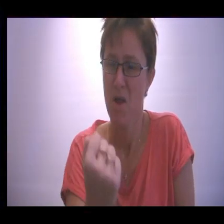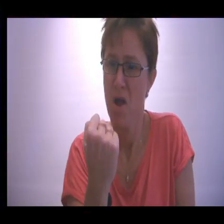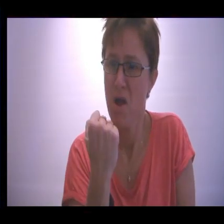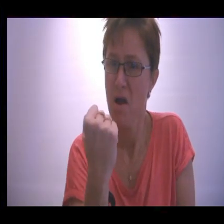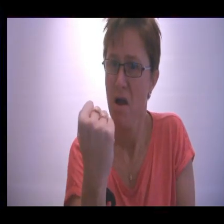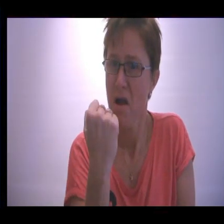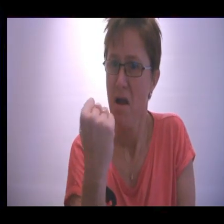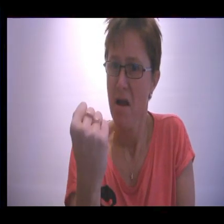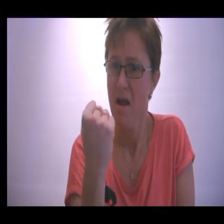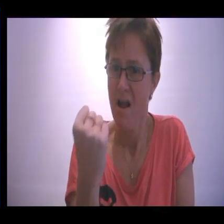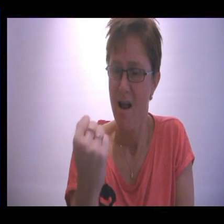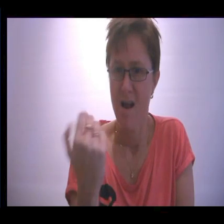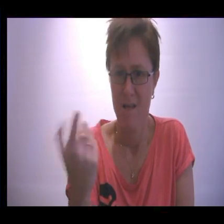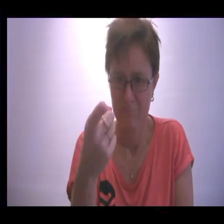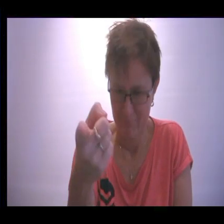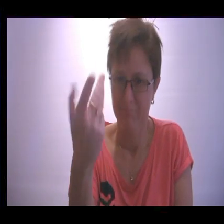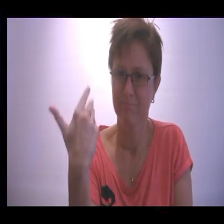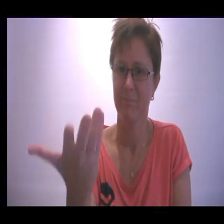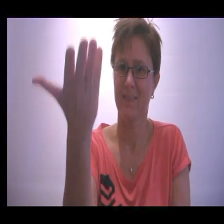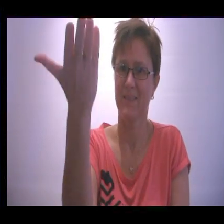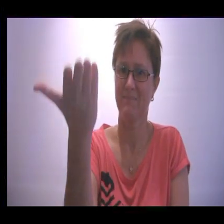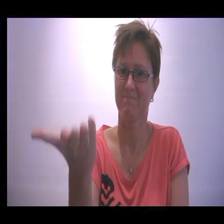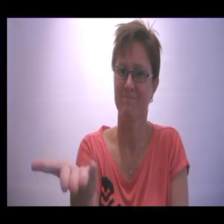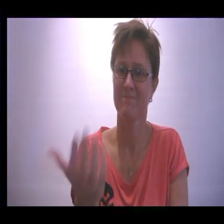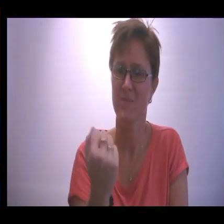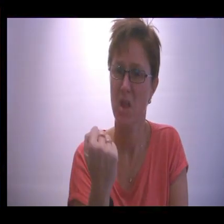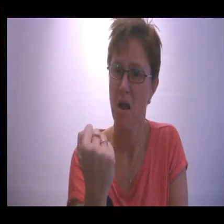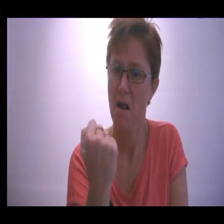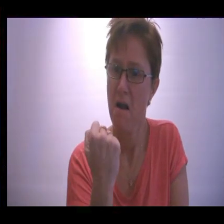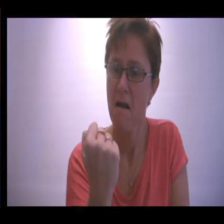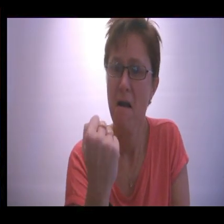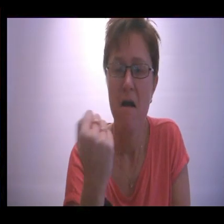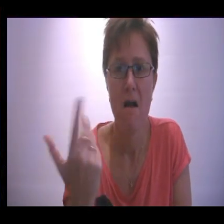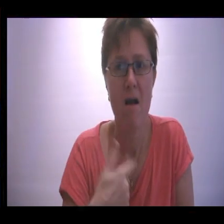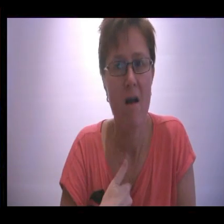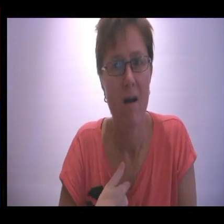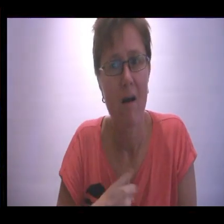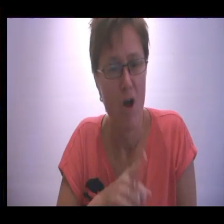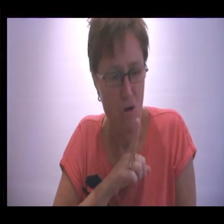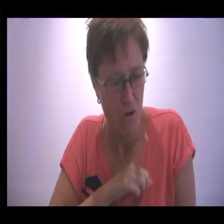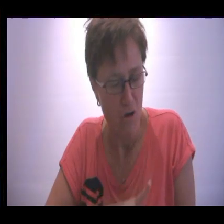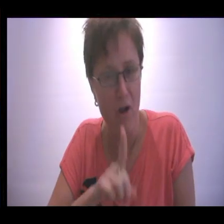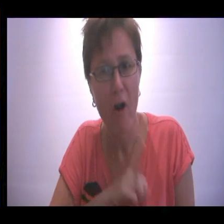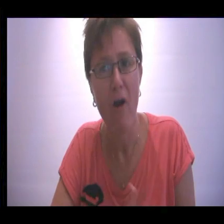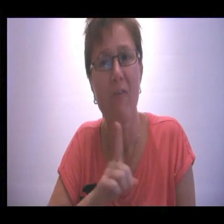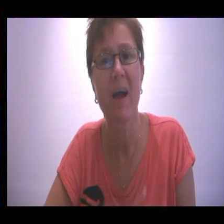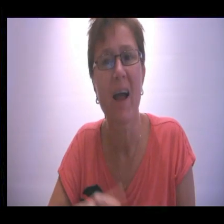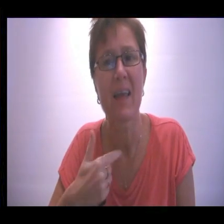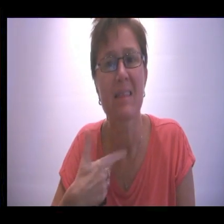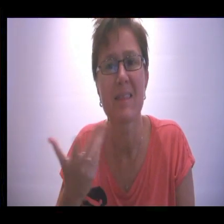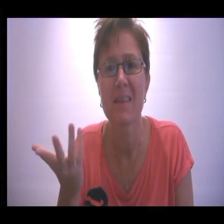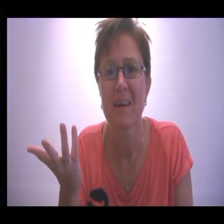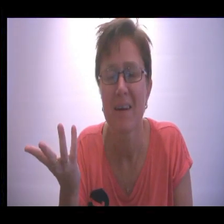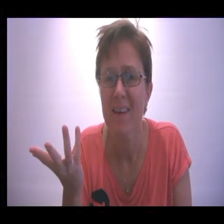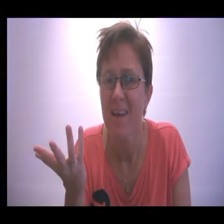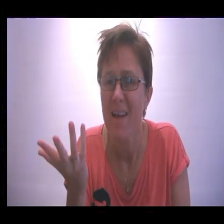Onvoorstelbaar Ja dat is wat je bent Onvoorstelbaar Nee nee ik ben dit